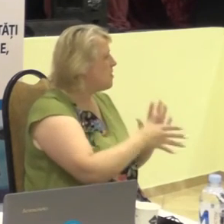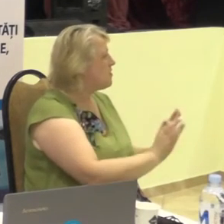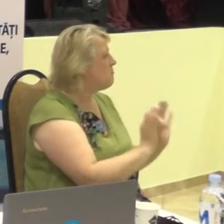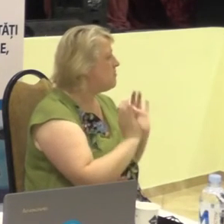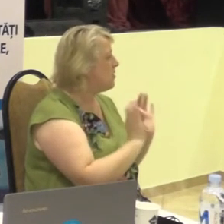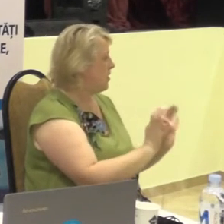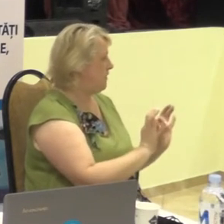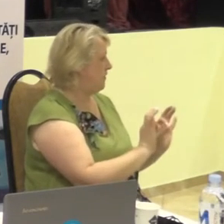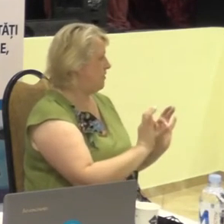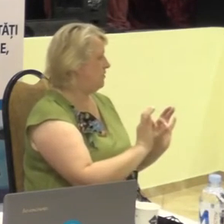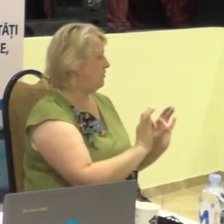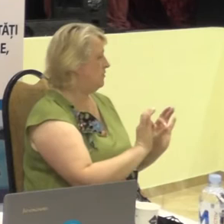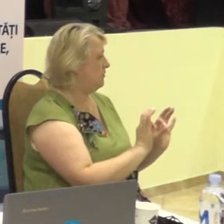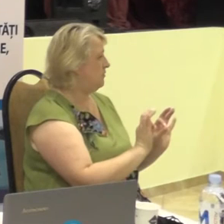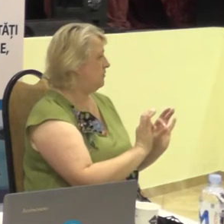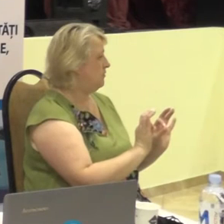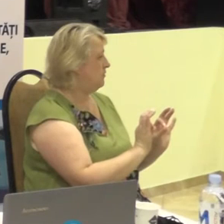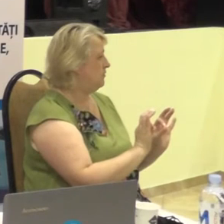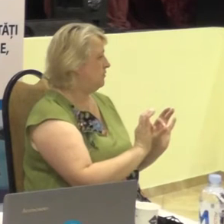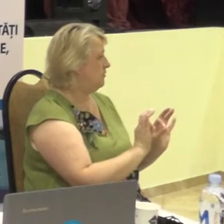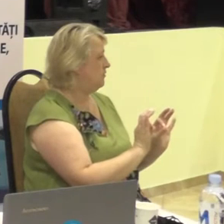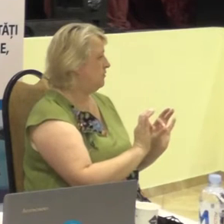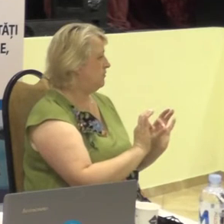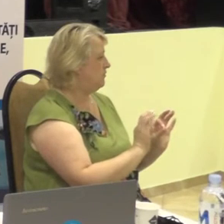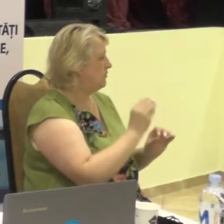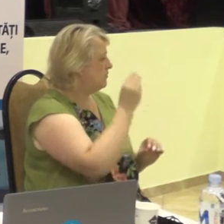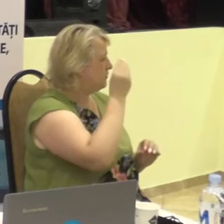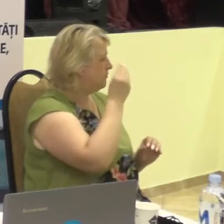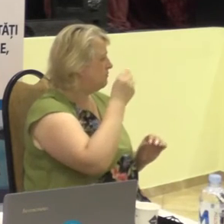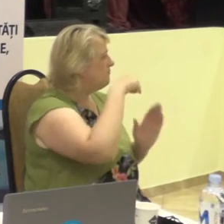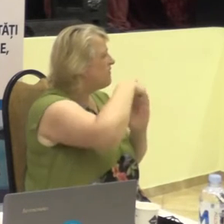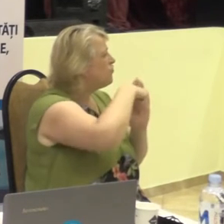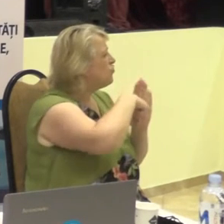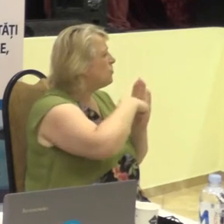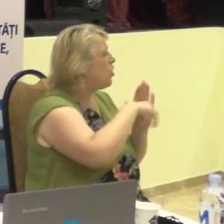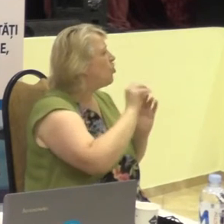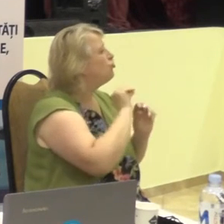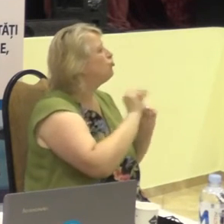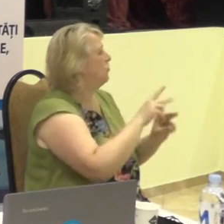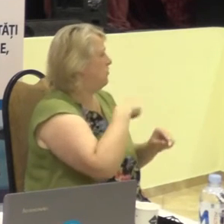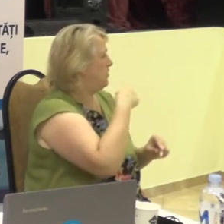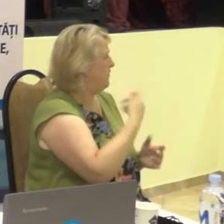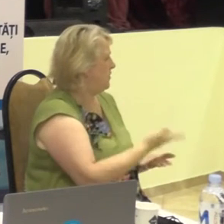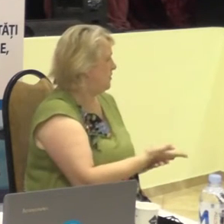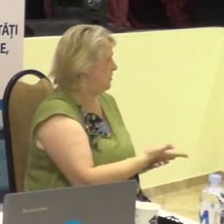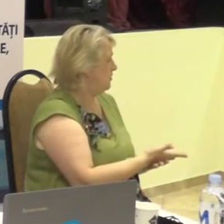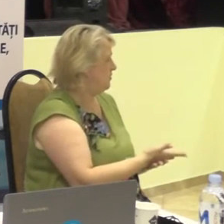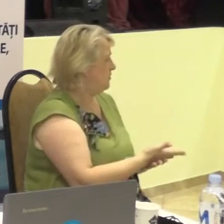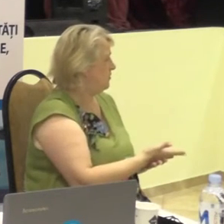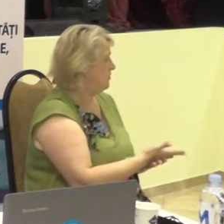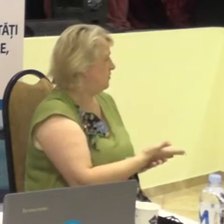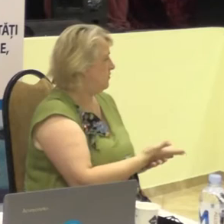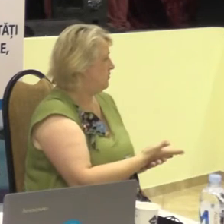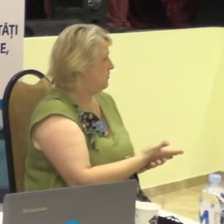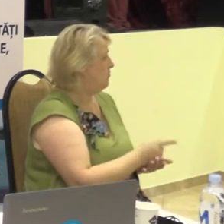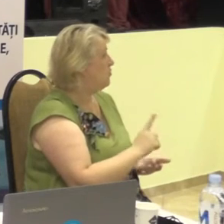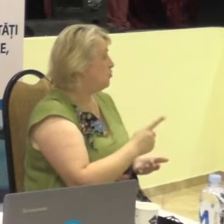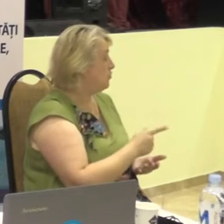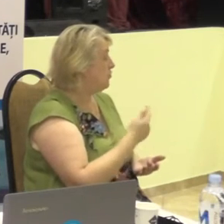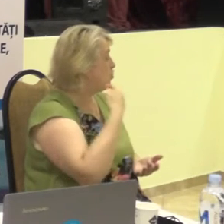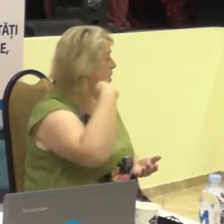substanța discuției, despre ce vorbim noi. Pentru că,